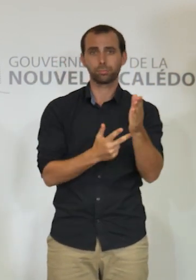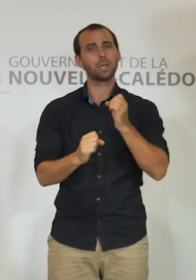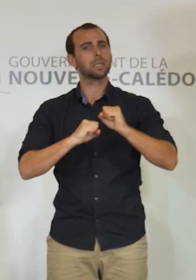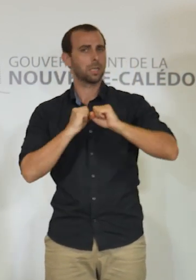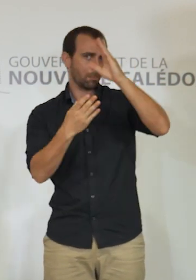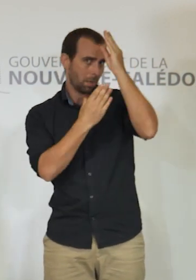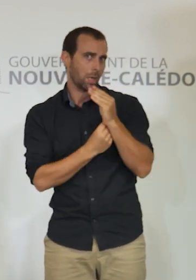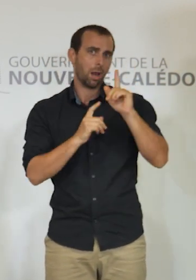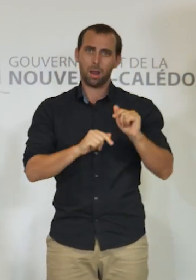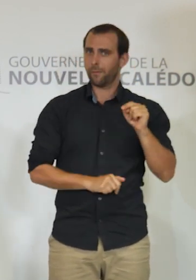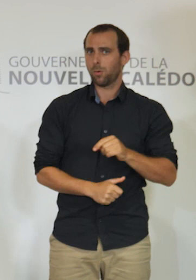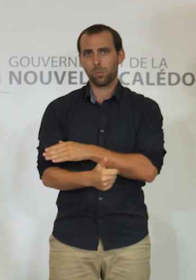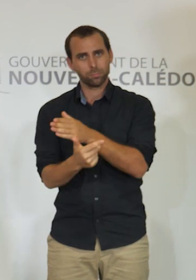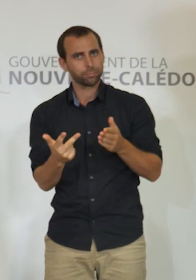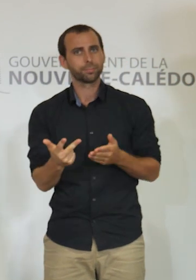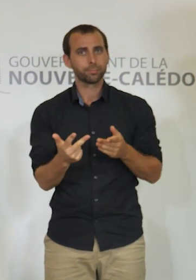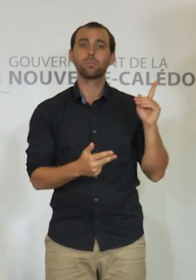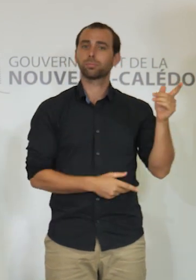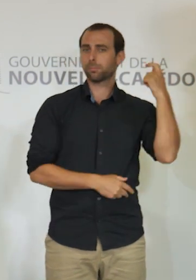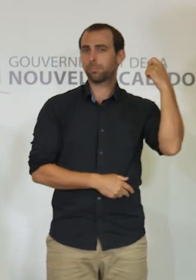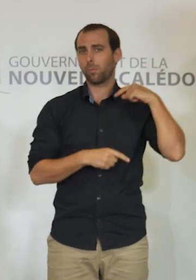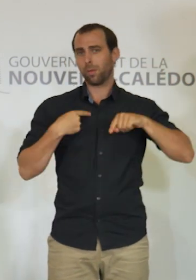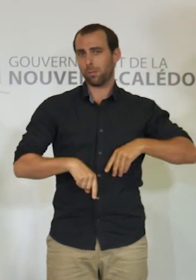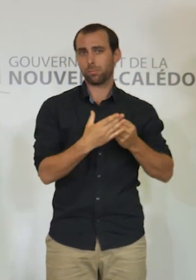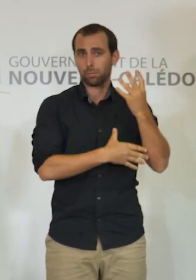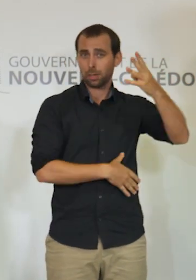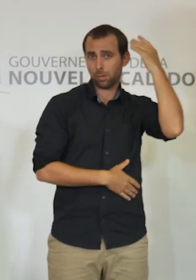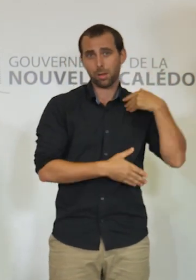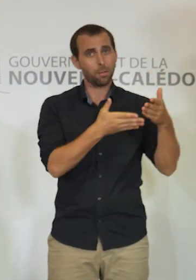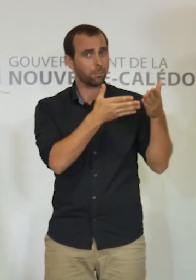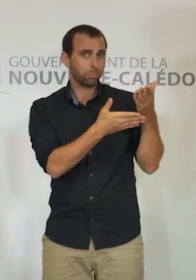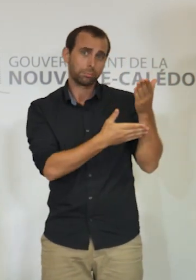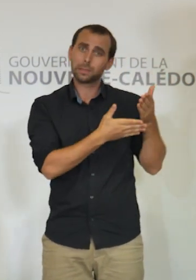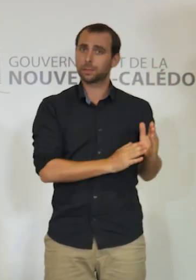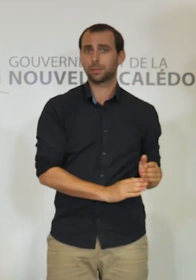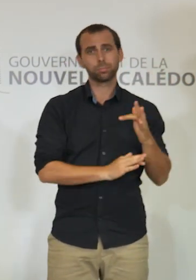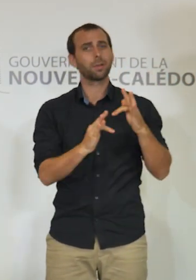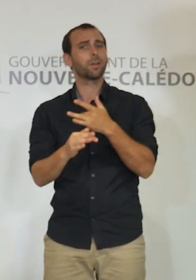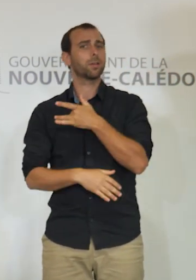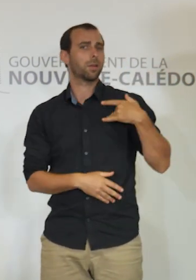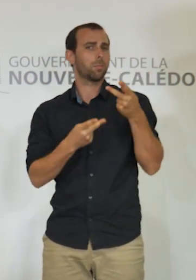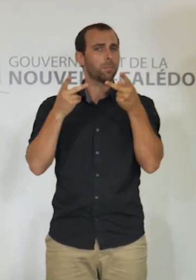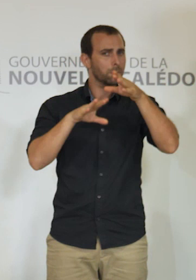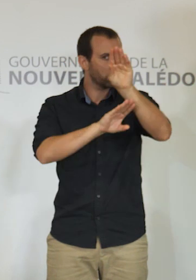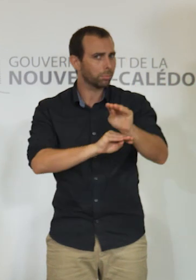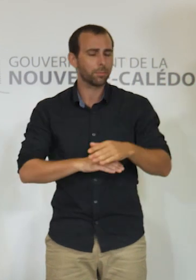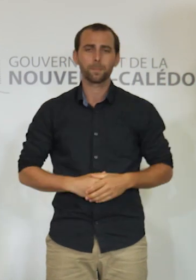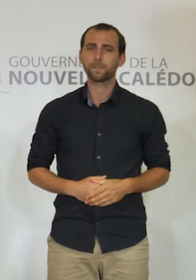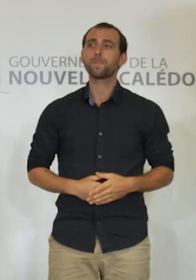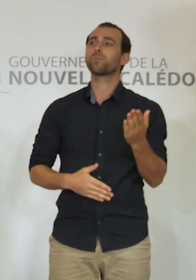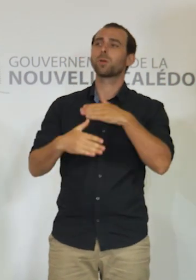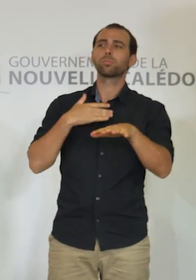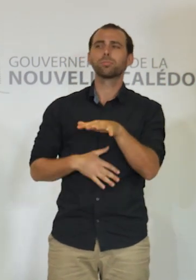calédonien dans le cadre de ces responsabilités en matière de santé publique. Les rassemblements dans les espaces ou sur la voie publique